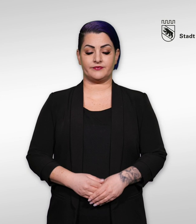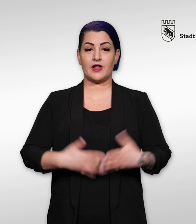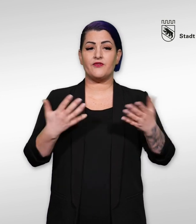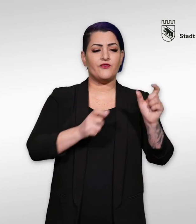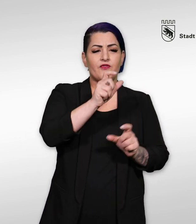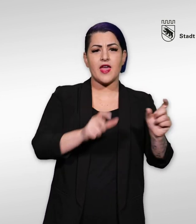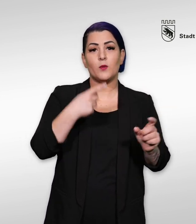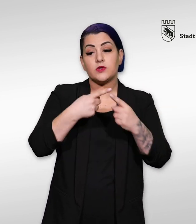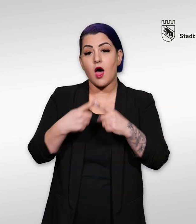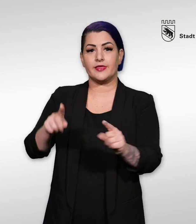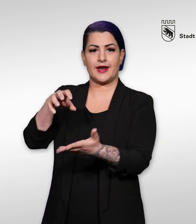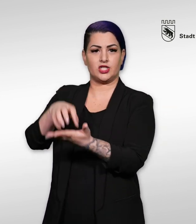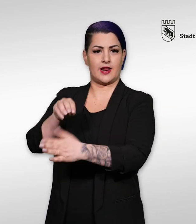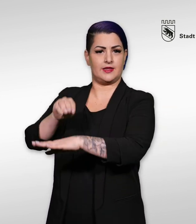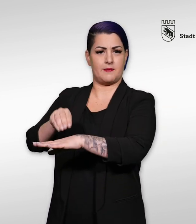Wer muss sich bei einer anderen Stelle melden?